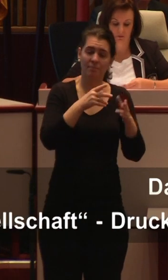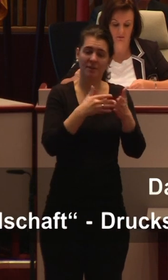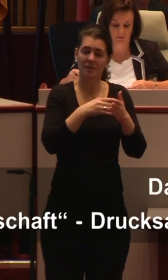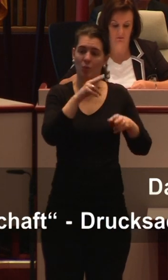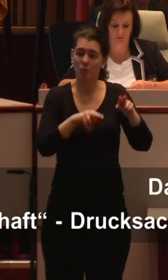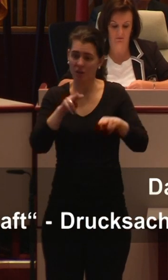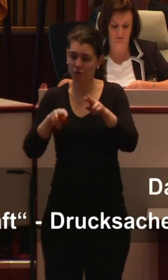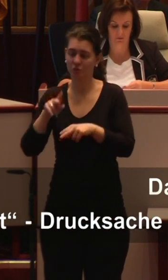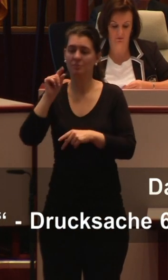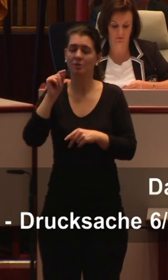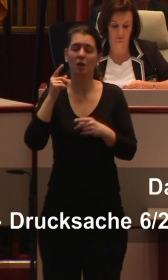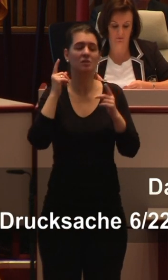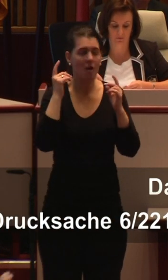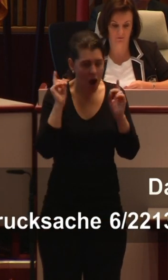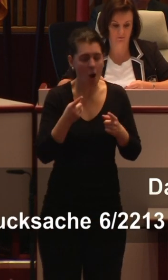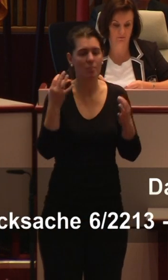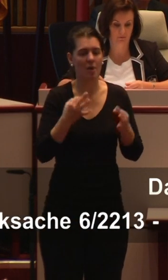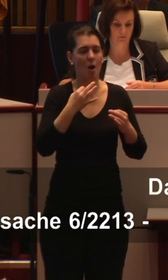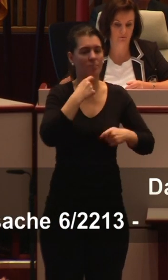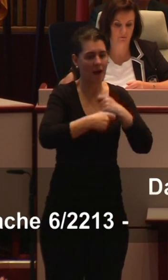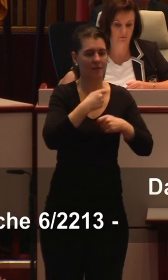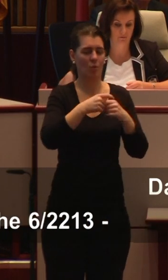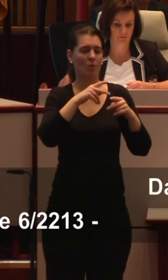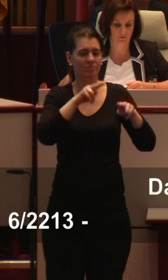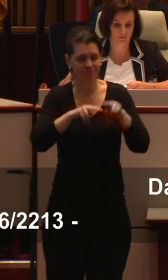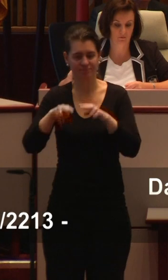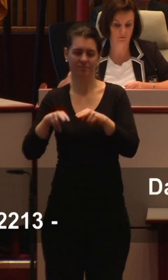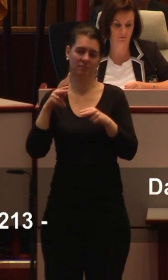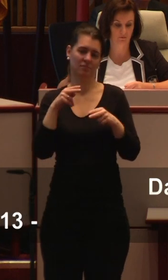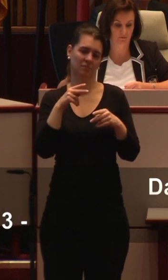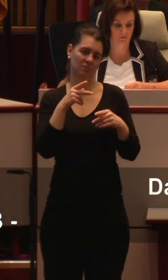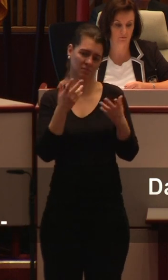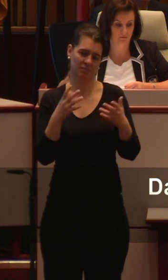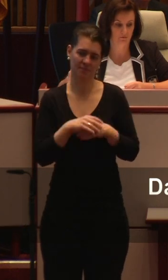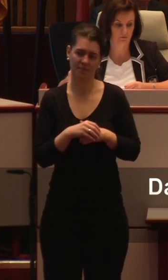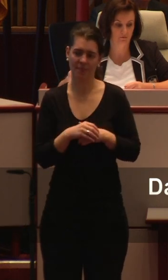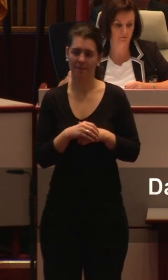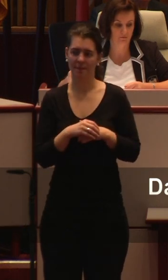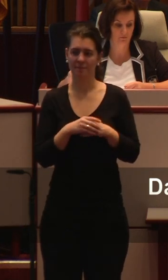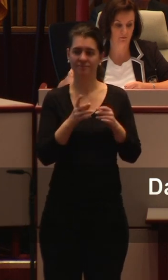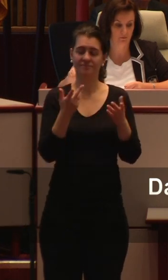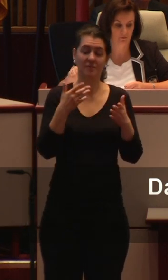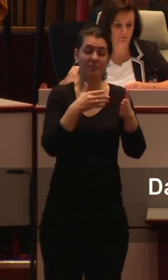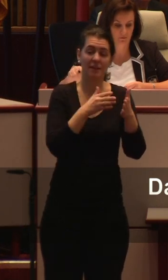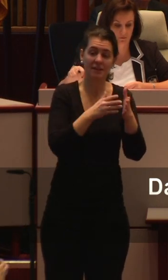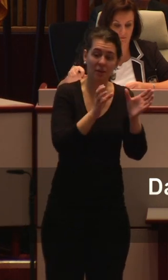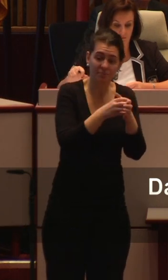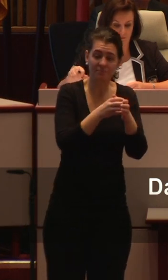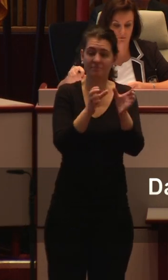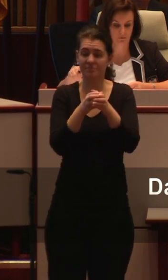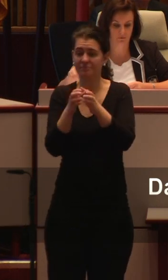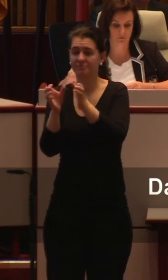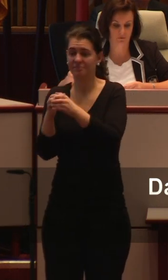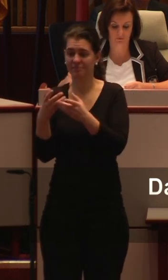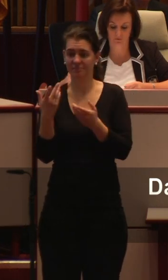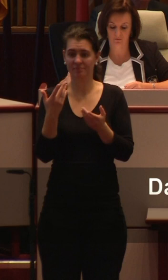tendieren sogar dazu, die Kategorien von Behinderung schlichtweg zu negieren. Sie würden einen diskriminierenden Charakter aufweisen. Man